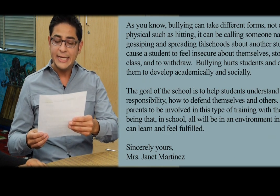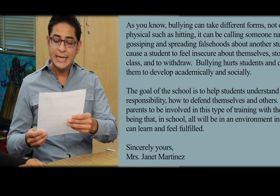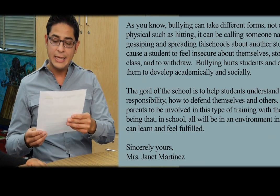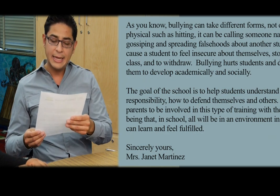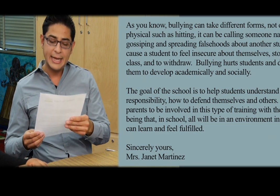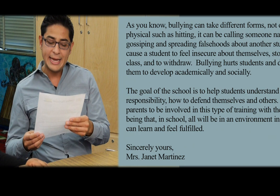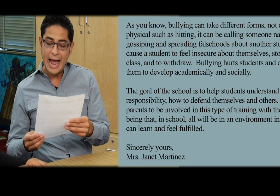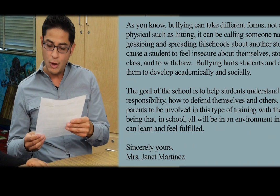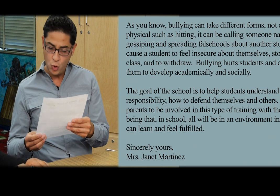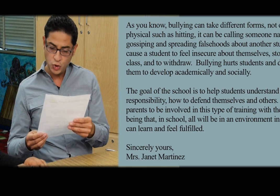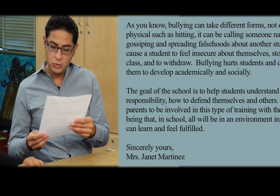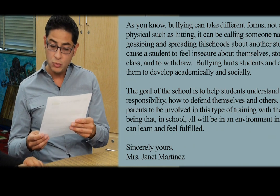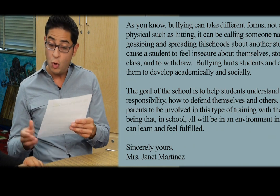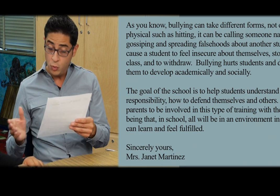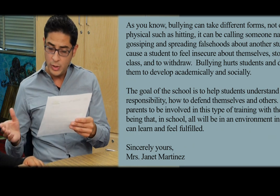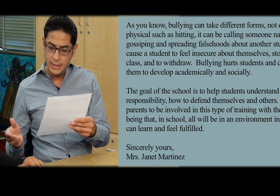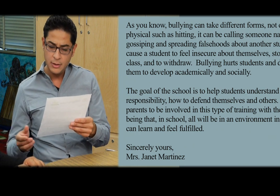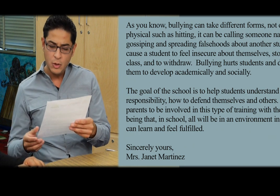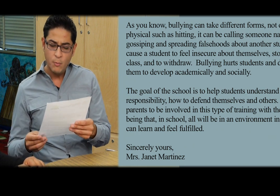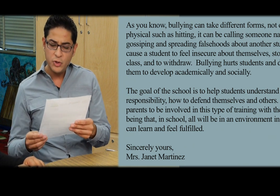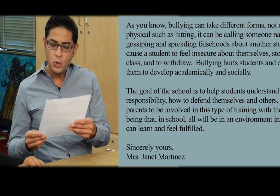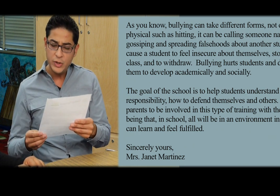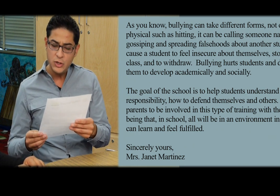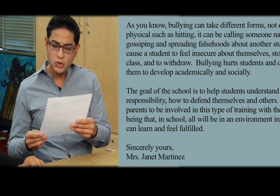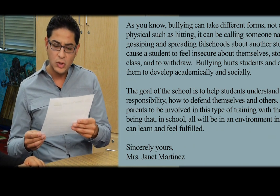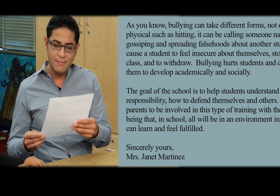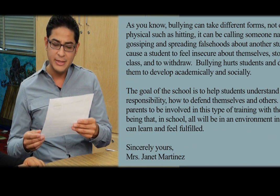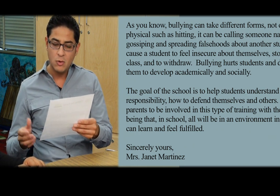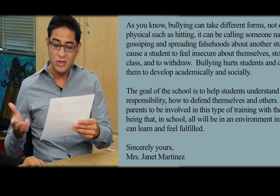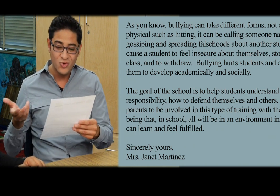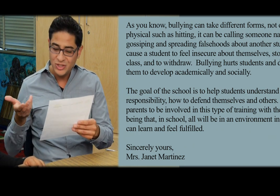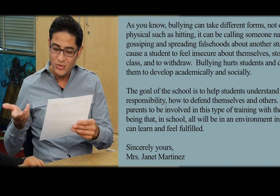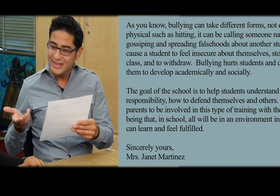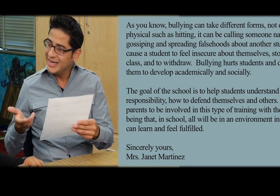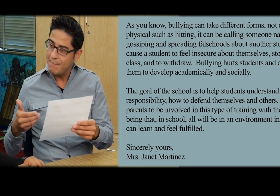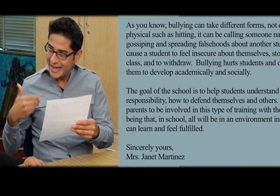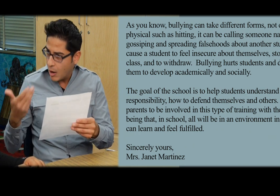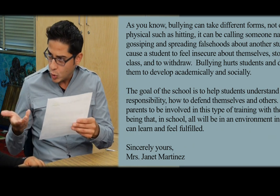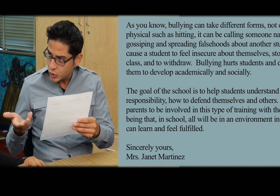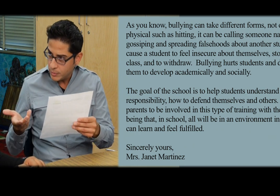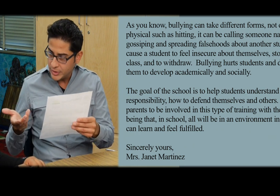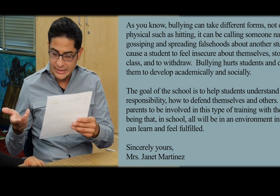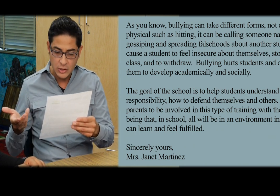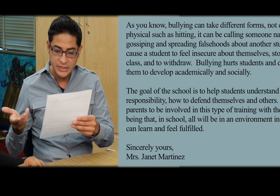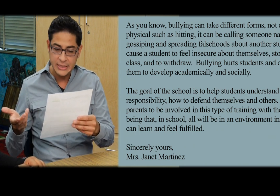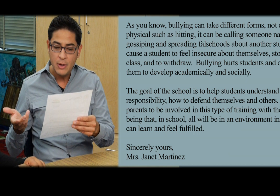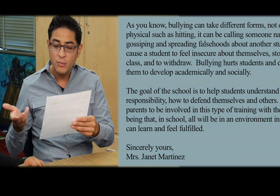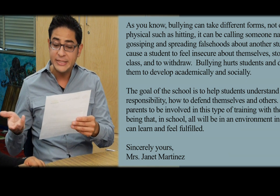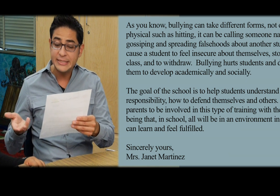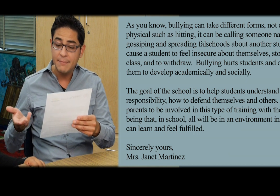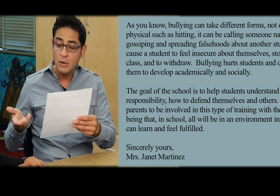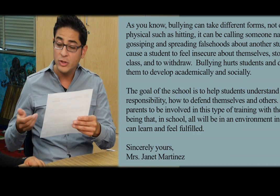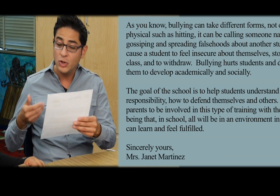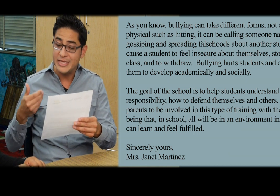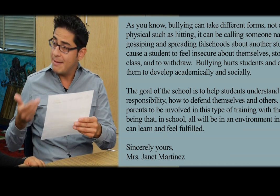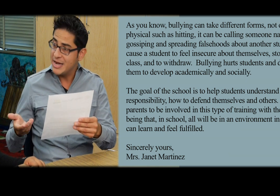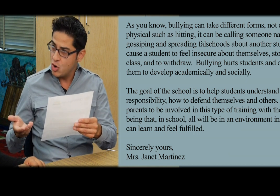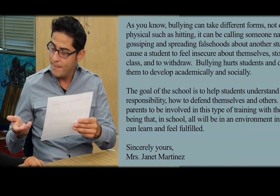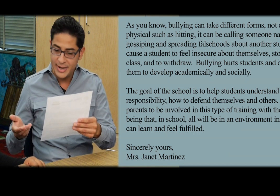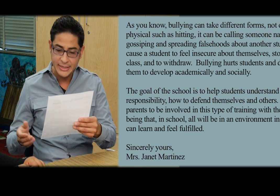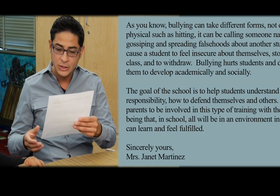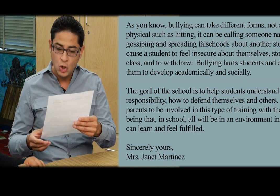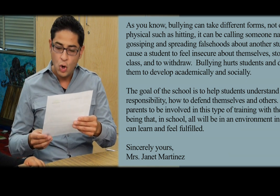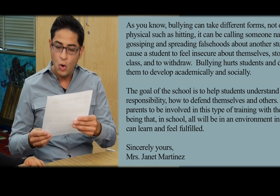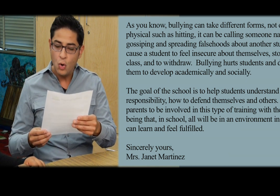dice que el acoso o bullying puede ocurrir no solamente cuando un estudiante le pega a otro por decirlo así puede ser también cuando le